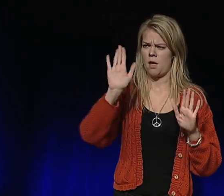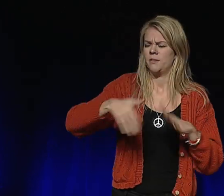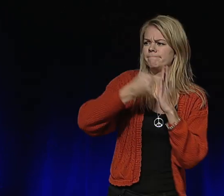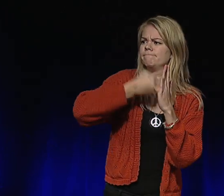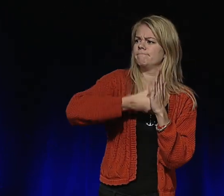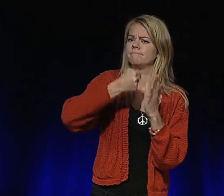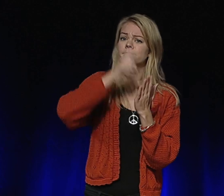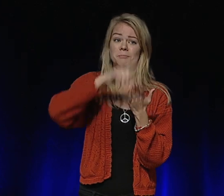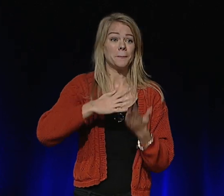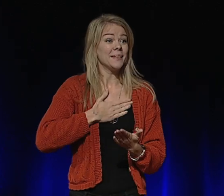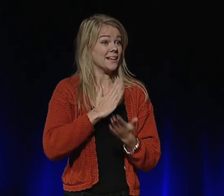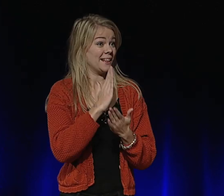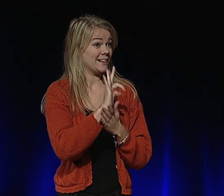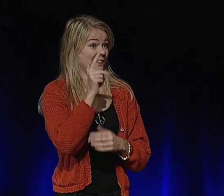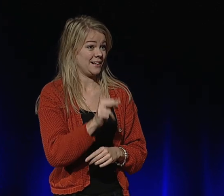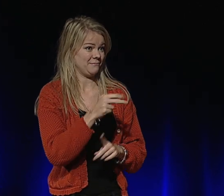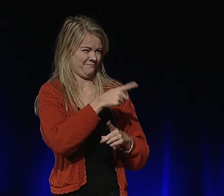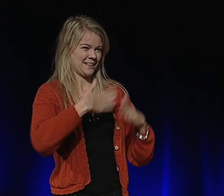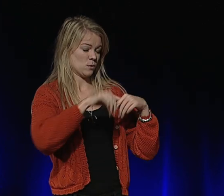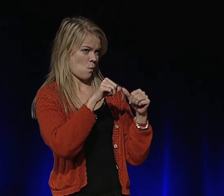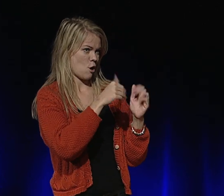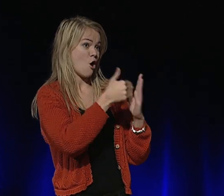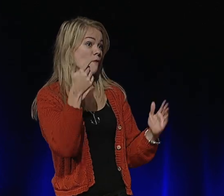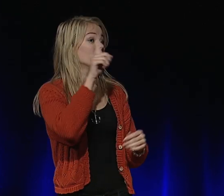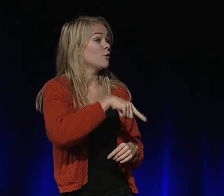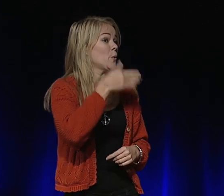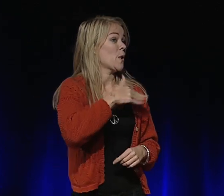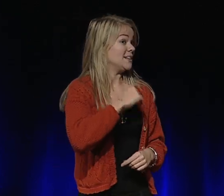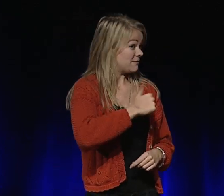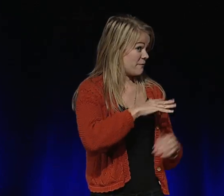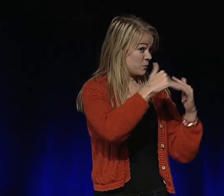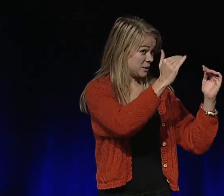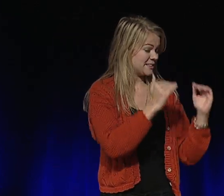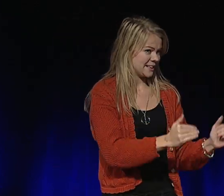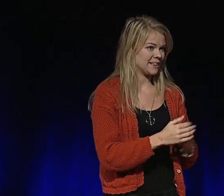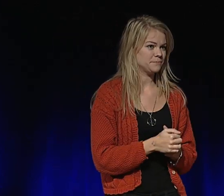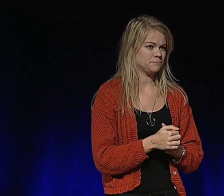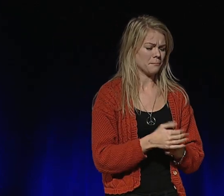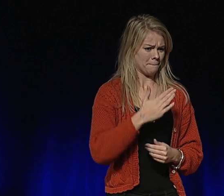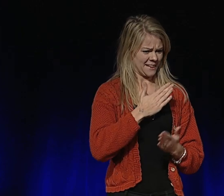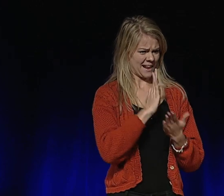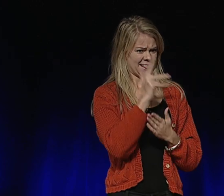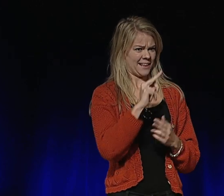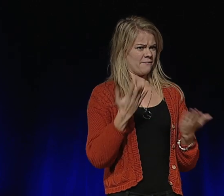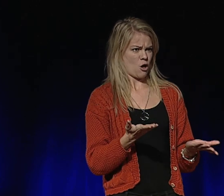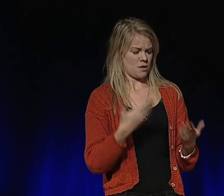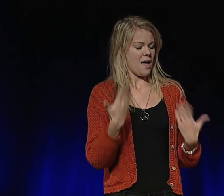Intresseorganisationer av och för unga med funktionsnedsättning har kämpat för mina rättigheter. Ett liv fritt